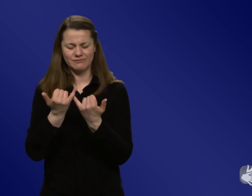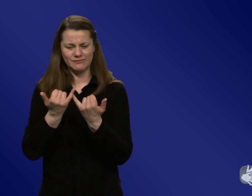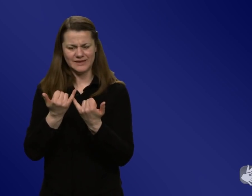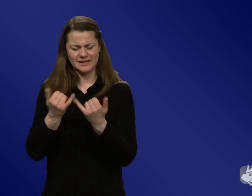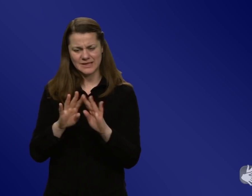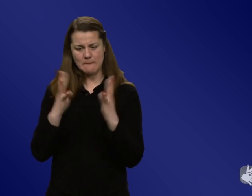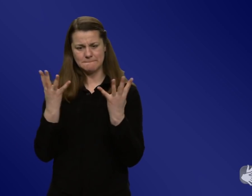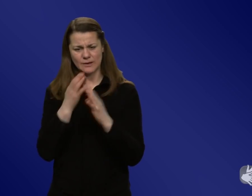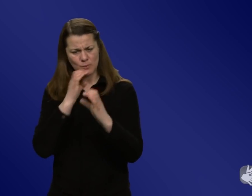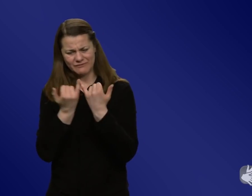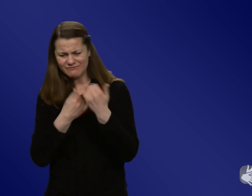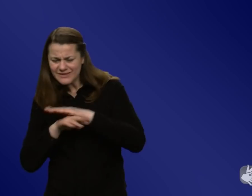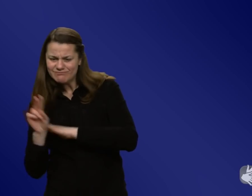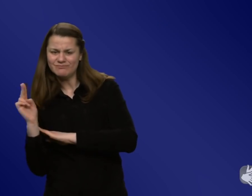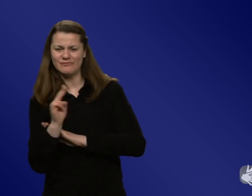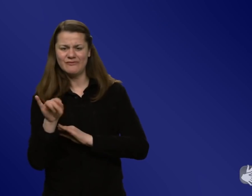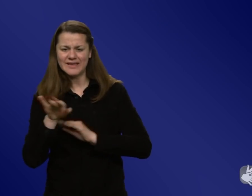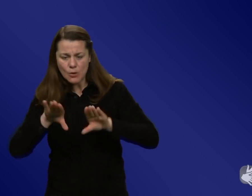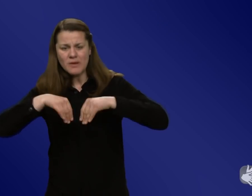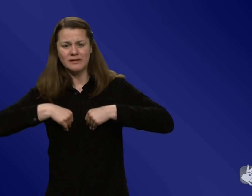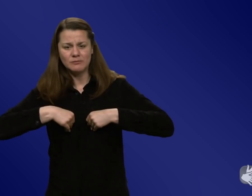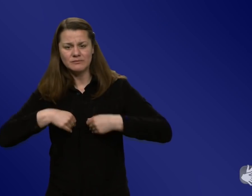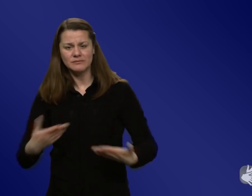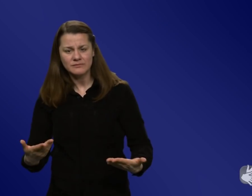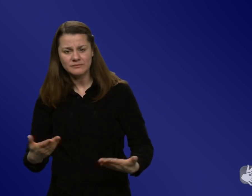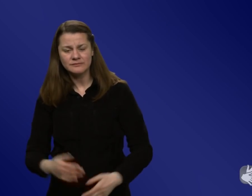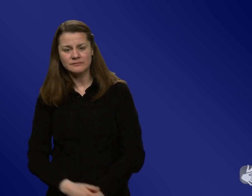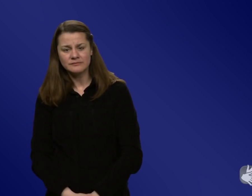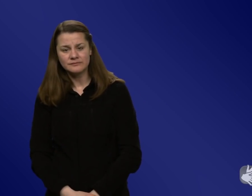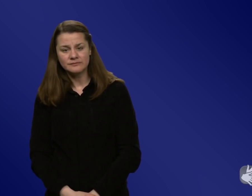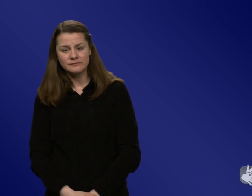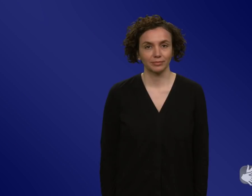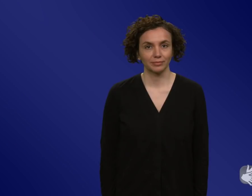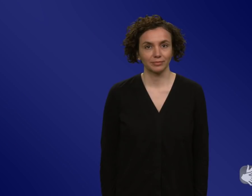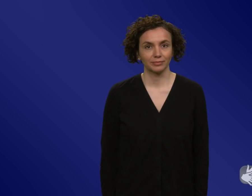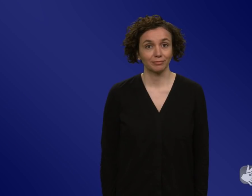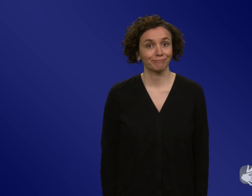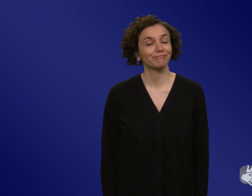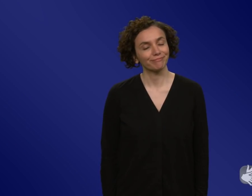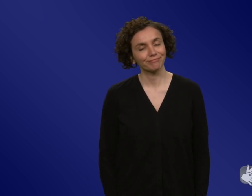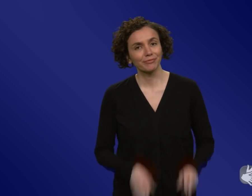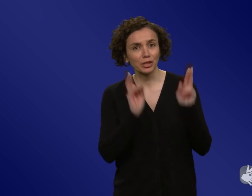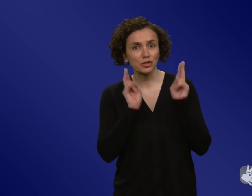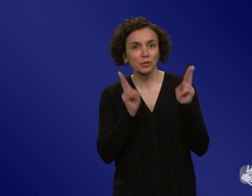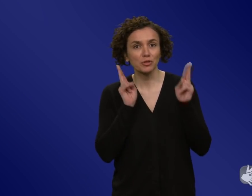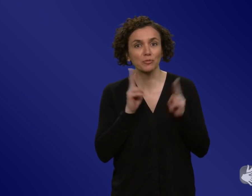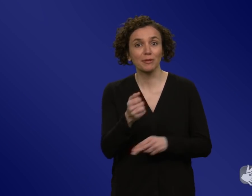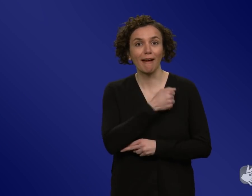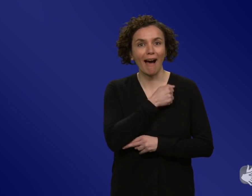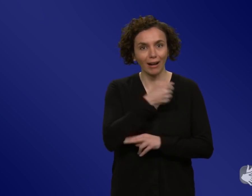die Kommunikation der Maßnahmen? Ja, genau, also Angst kann initiativ eine große Wirkung haben. Ich glaube, die Bilder aus Bergamo